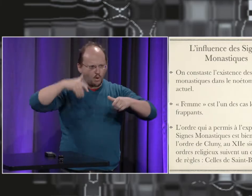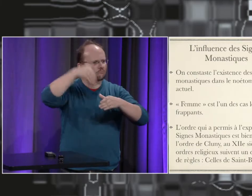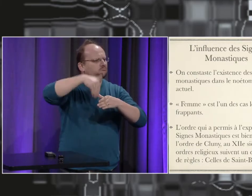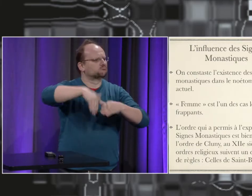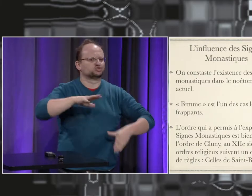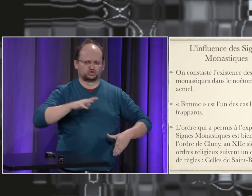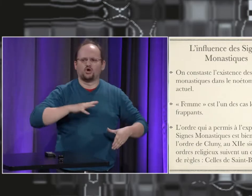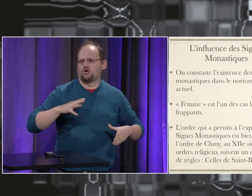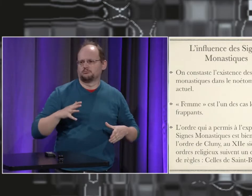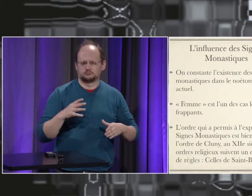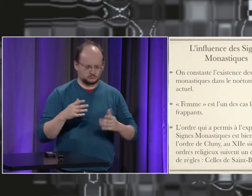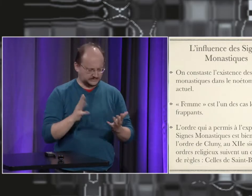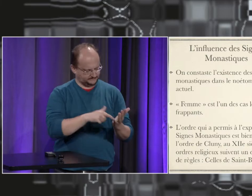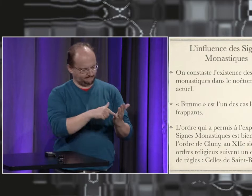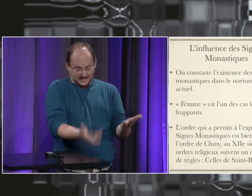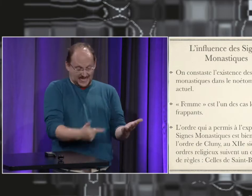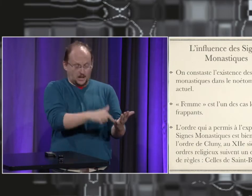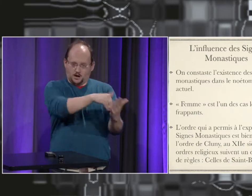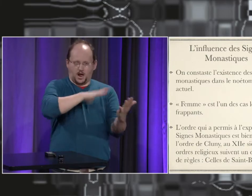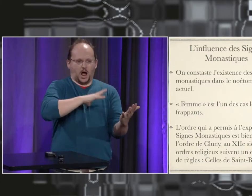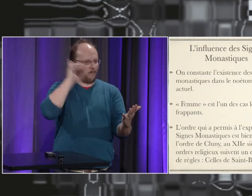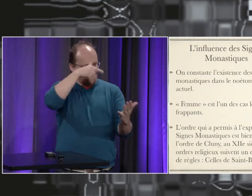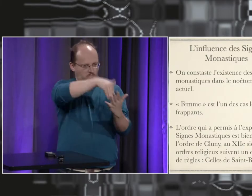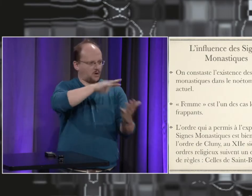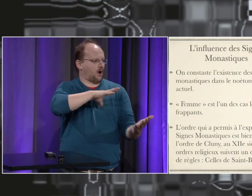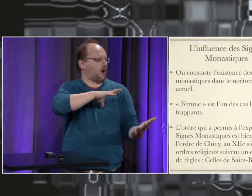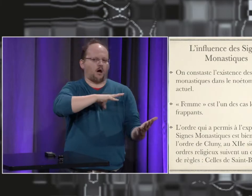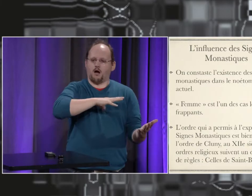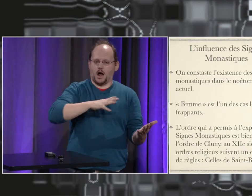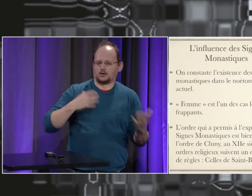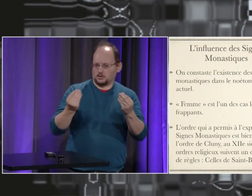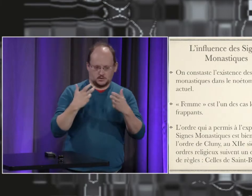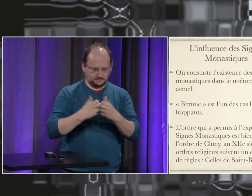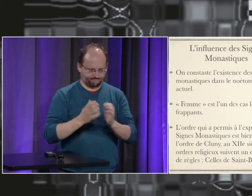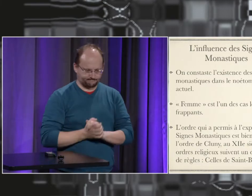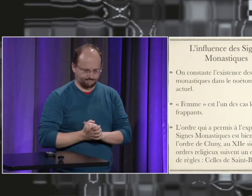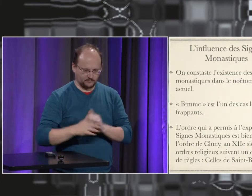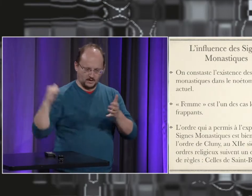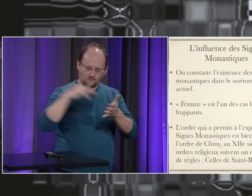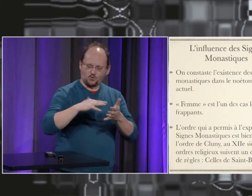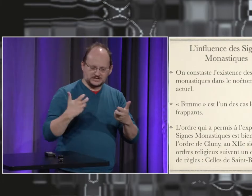Il y a également des signes qui proviennent des moines dont on a encore les traces dans certains textes.